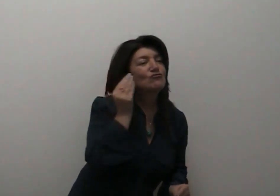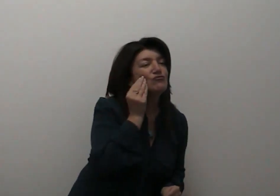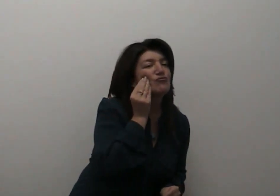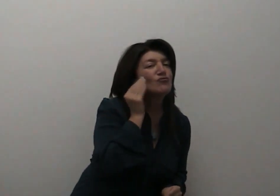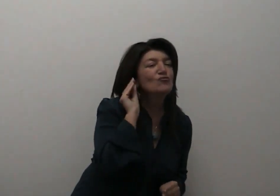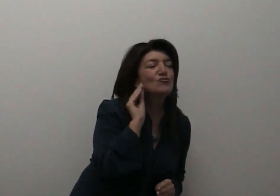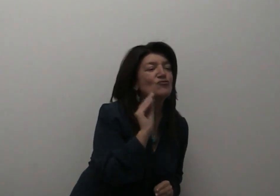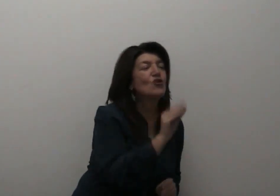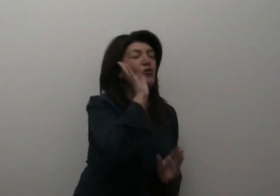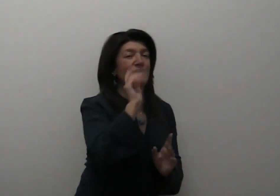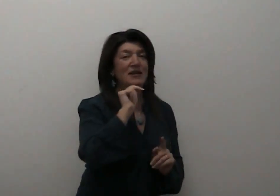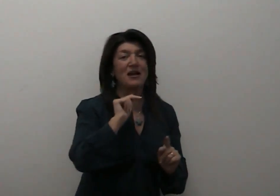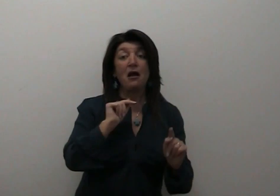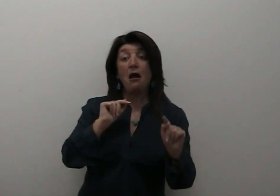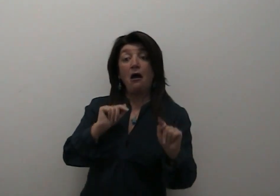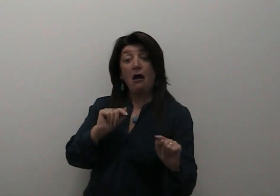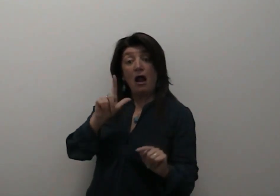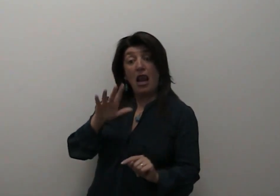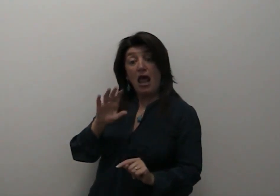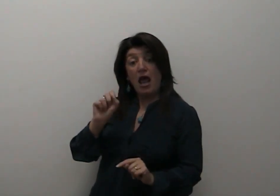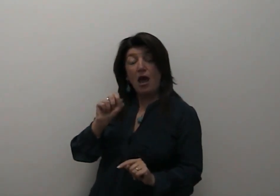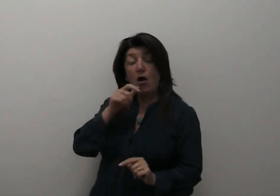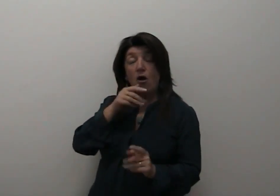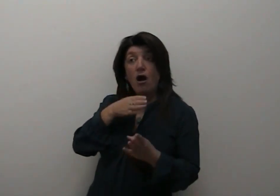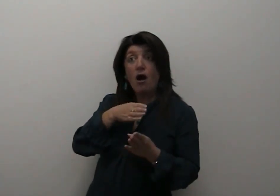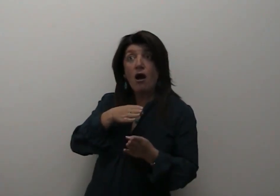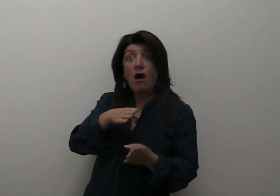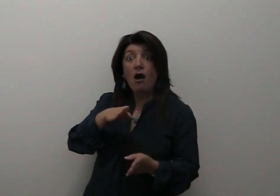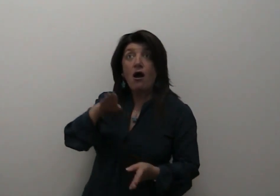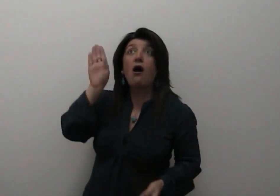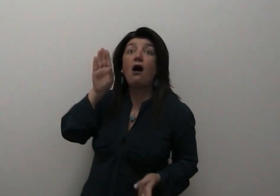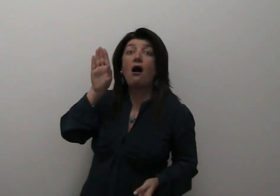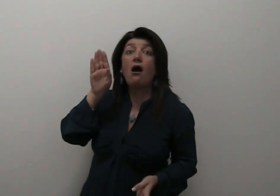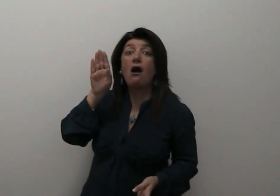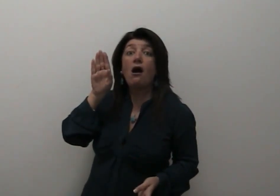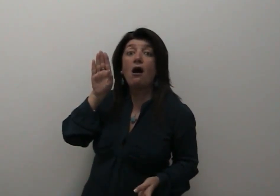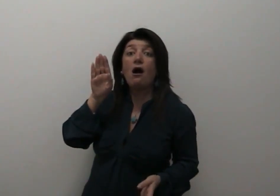Leo rimane a bocca aperta e la palla gli cade dalle mani.